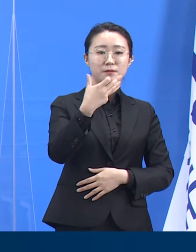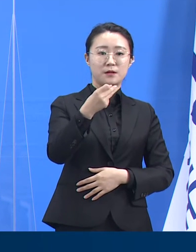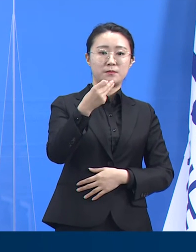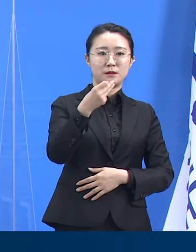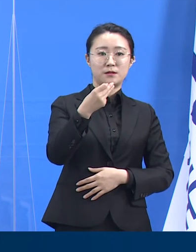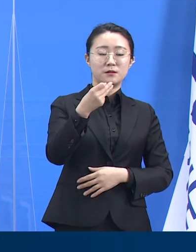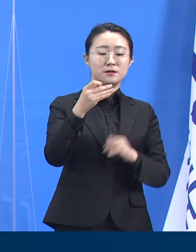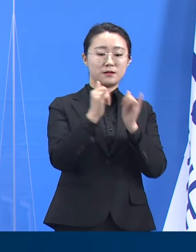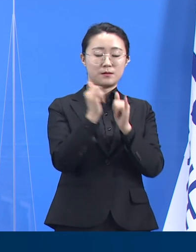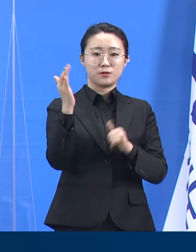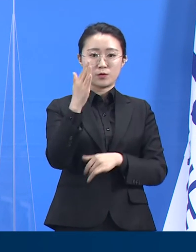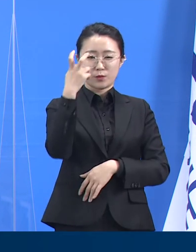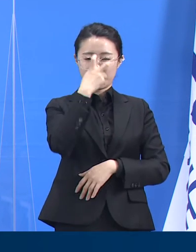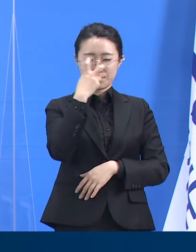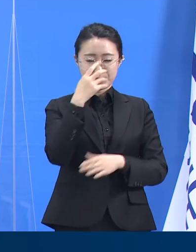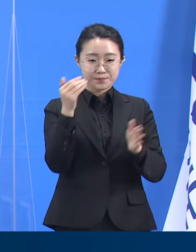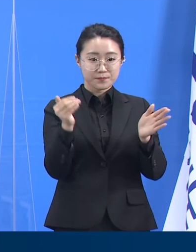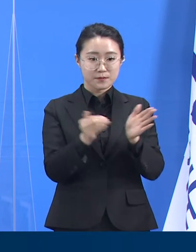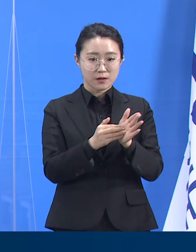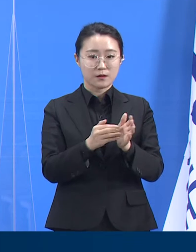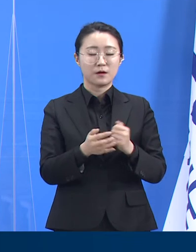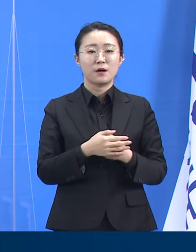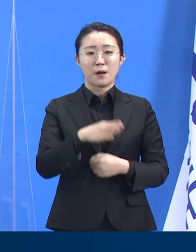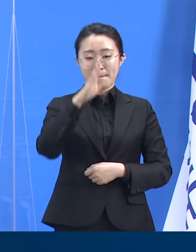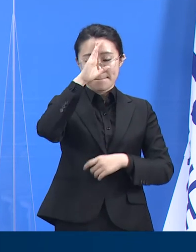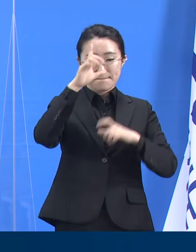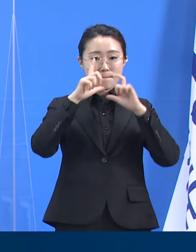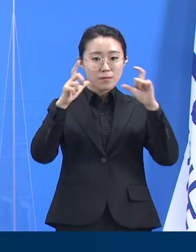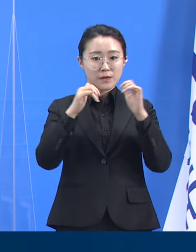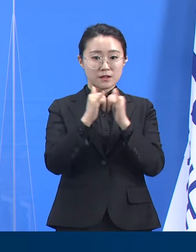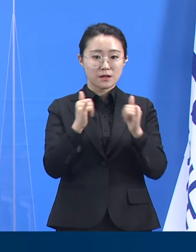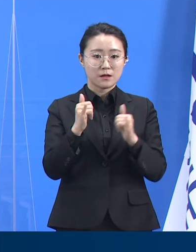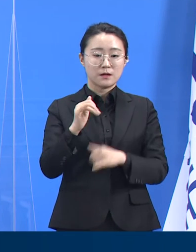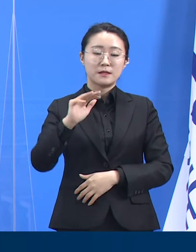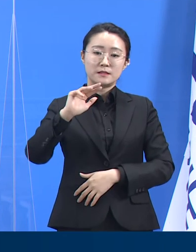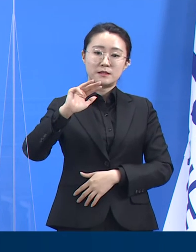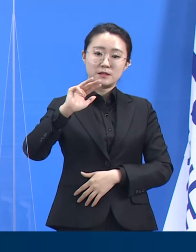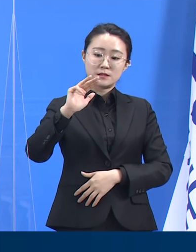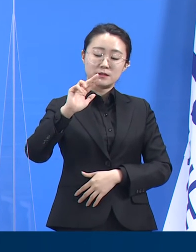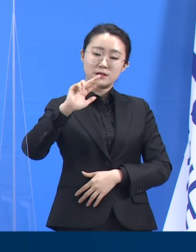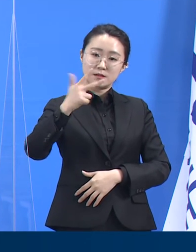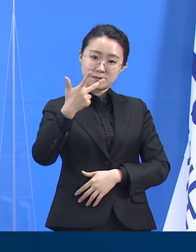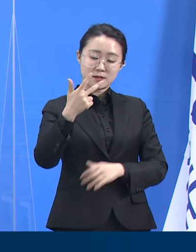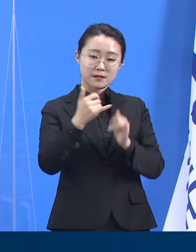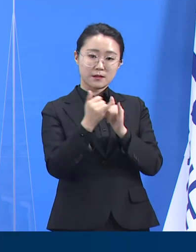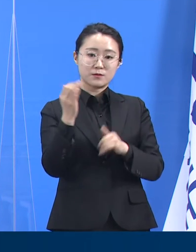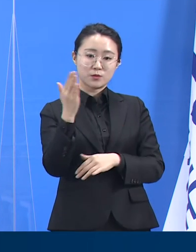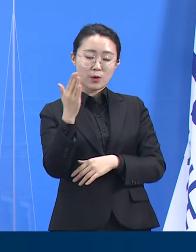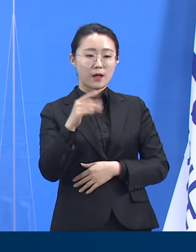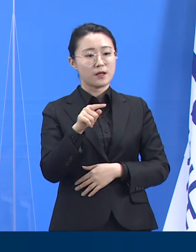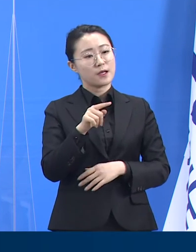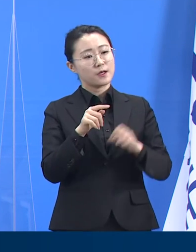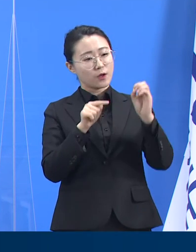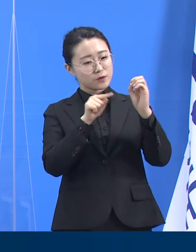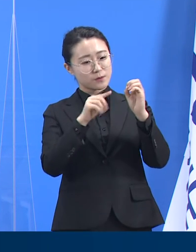양성자는 732명으로 약 0.4%의 양성률을 보입니다.